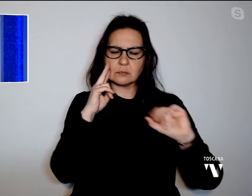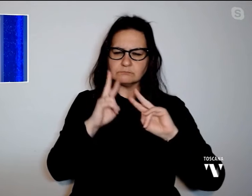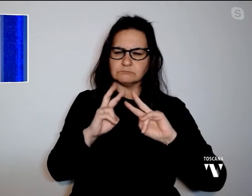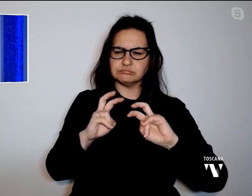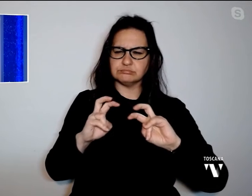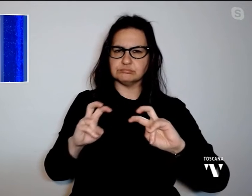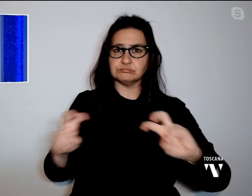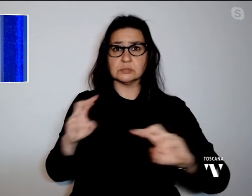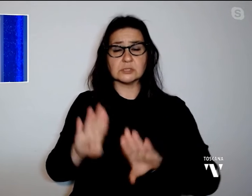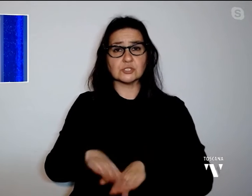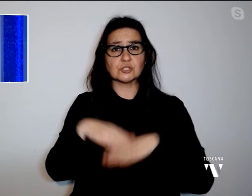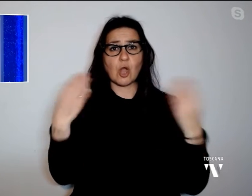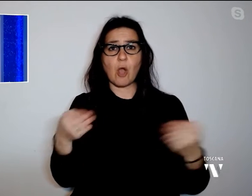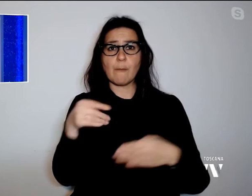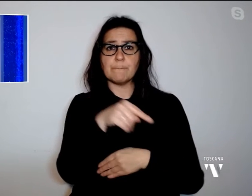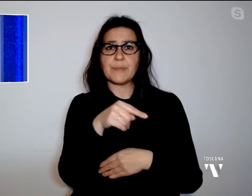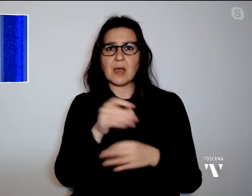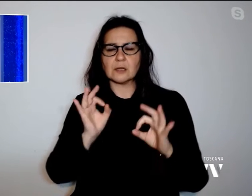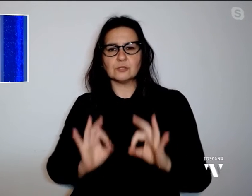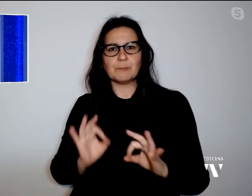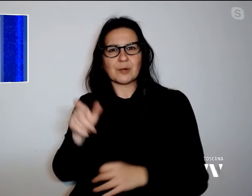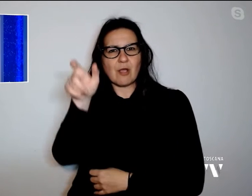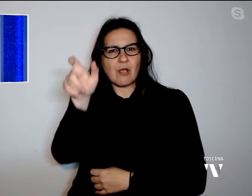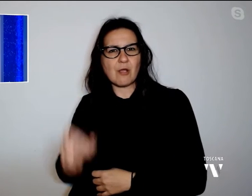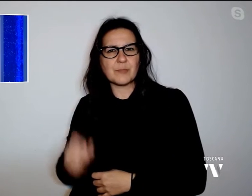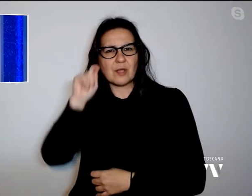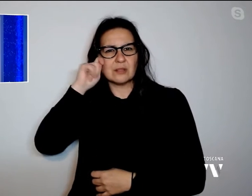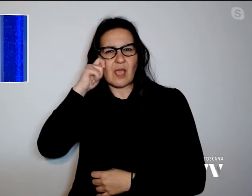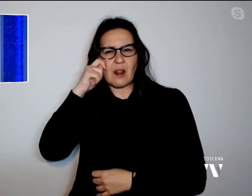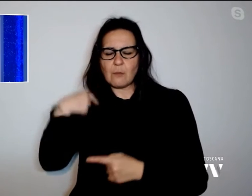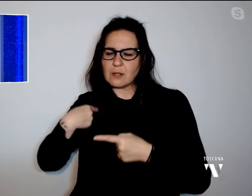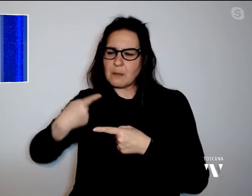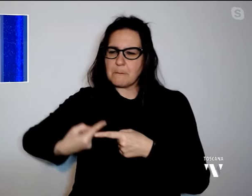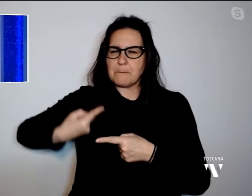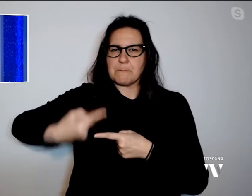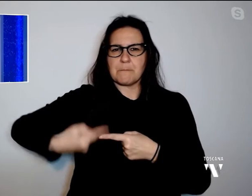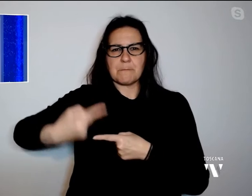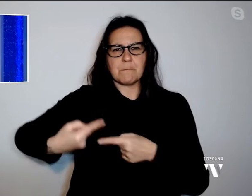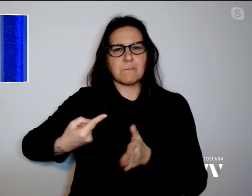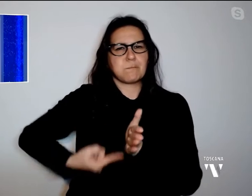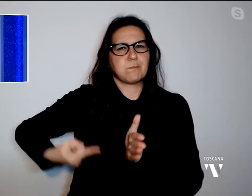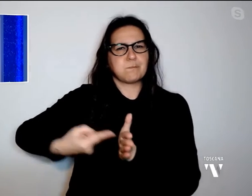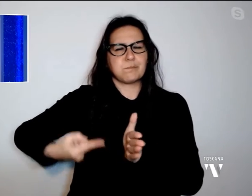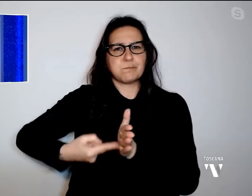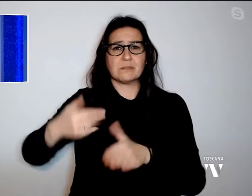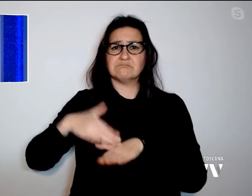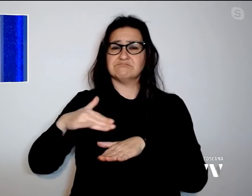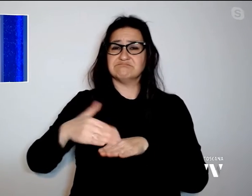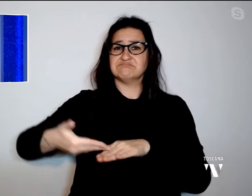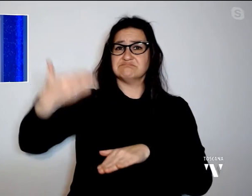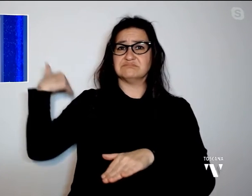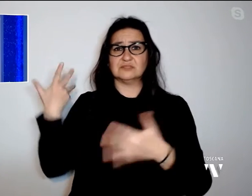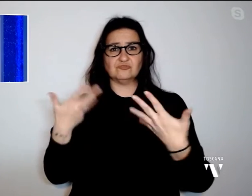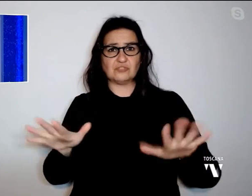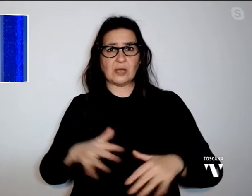vittima era caduta nelle mani di un delinquente seriale con altre esperienze analoghe. L'uomo